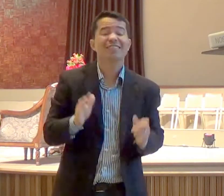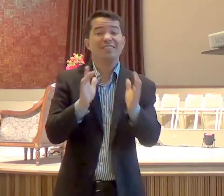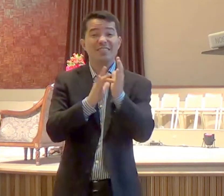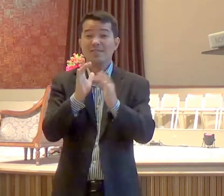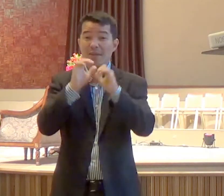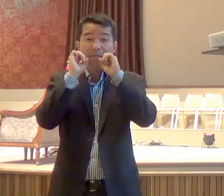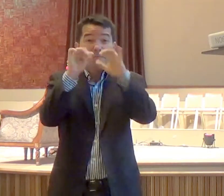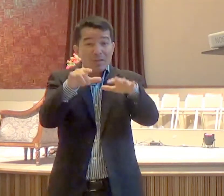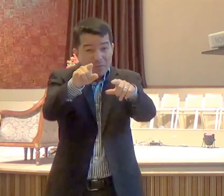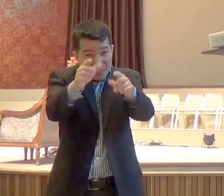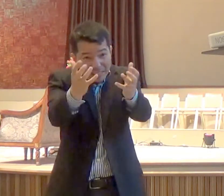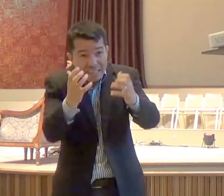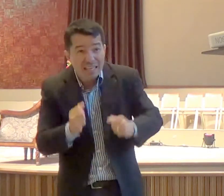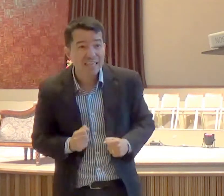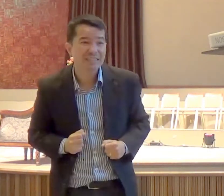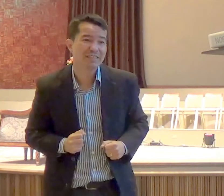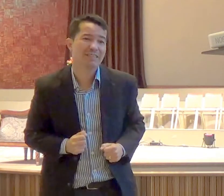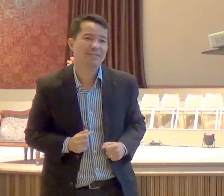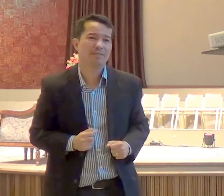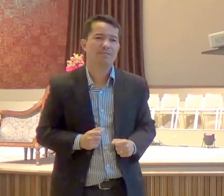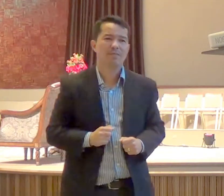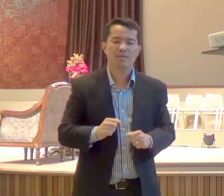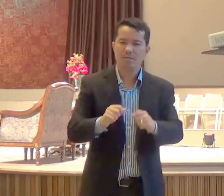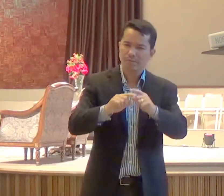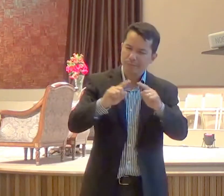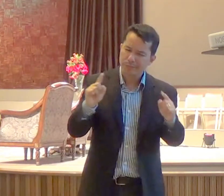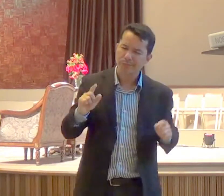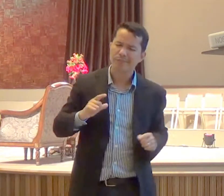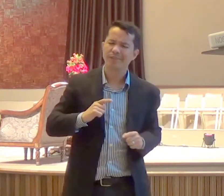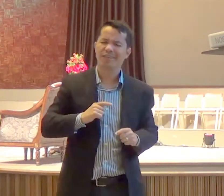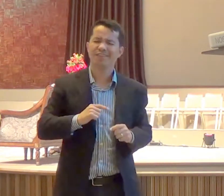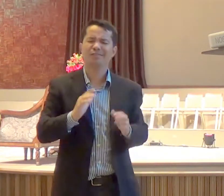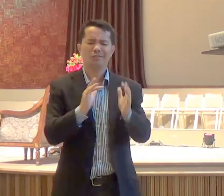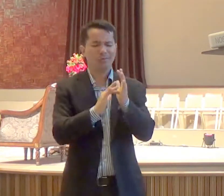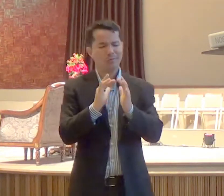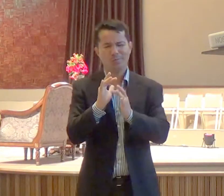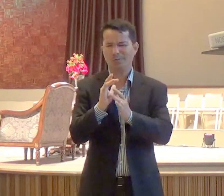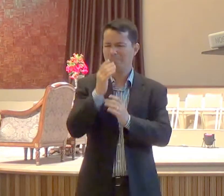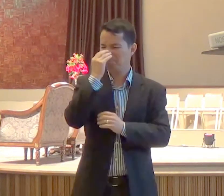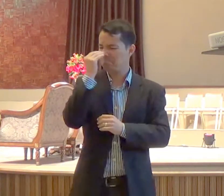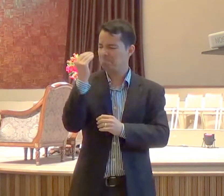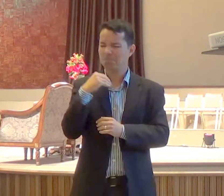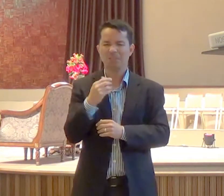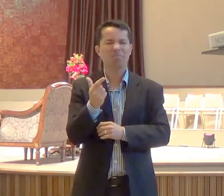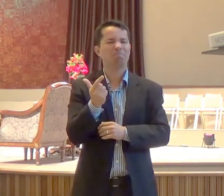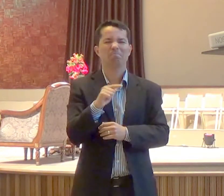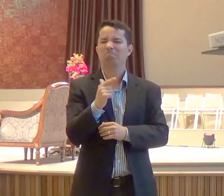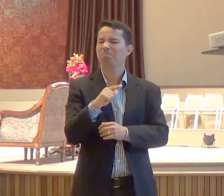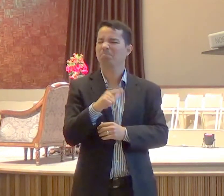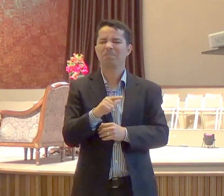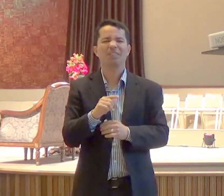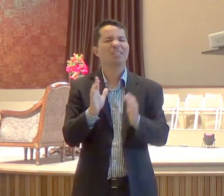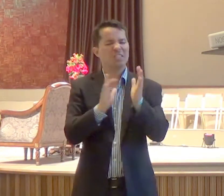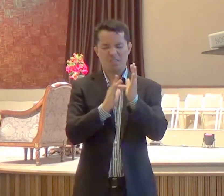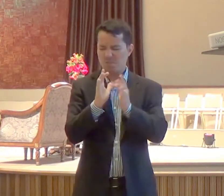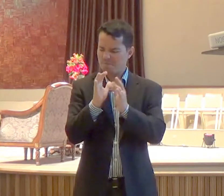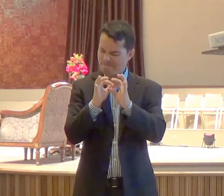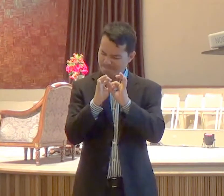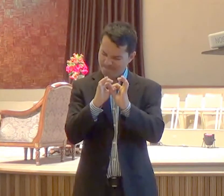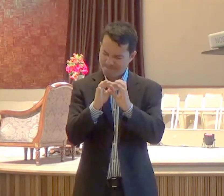eu acho uma tristeza muito grande, que pessoas acham que evangelizar é